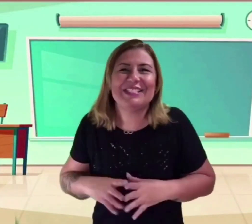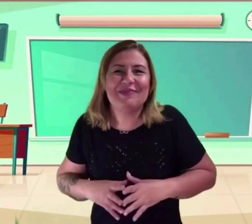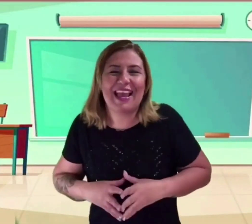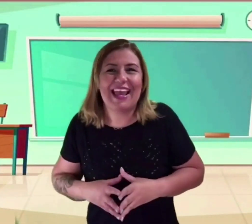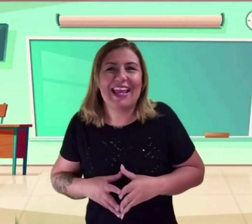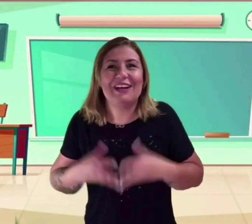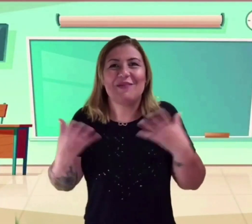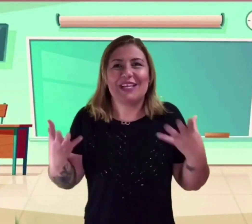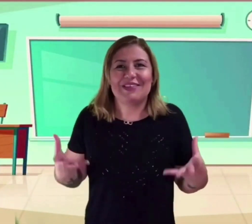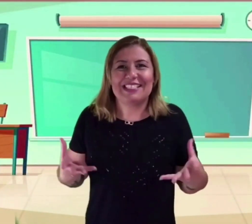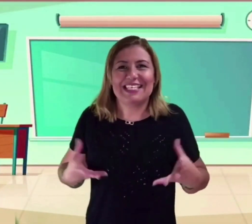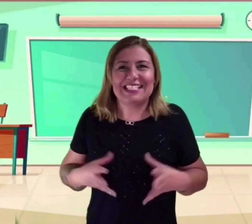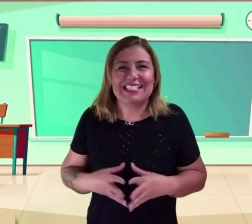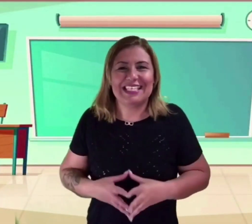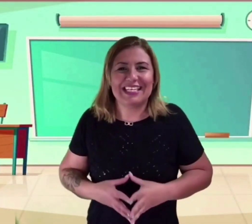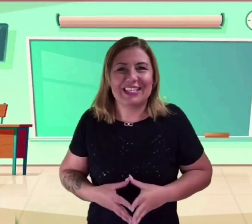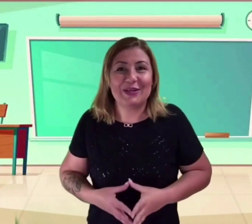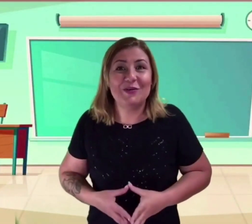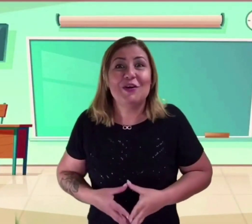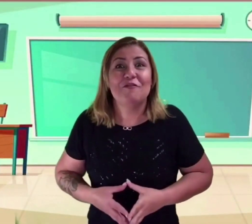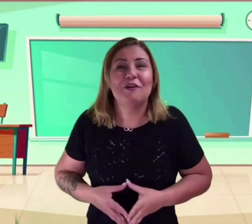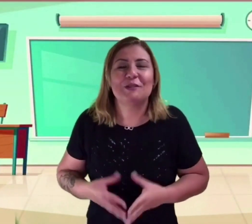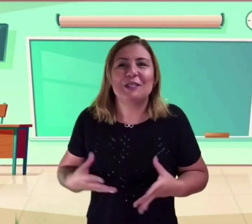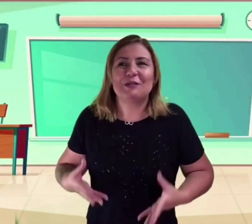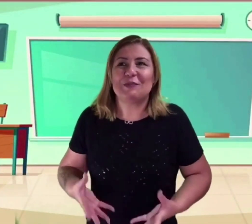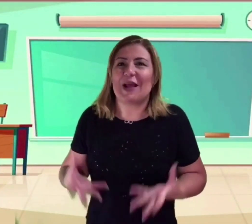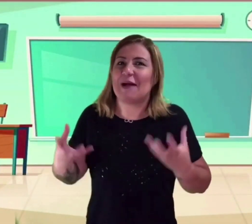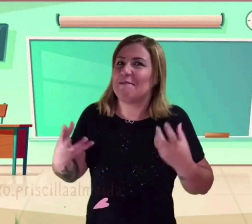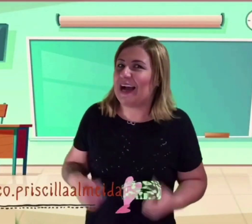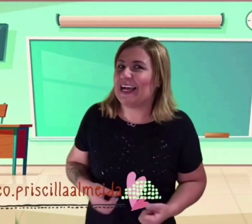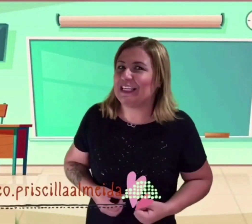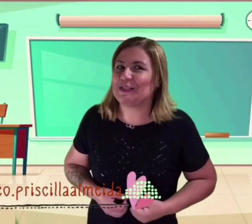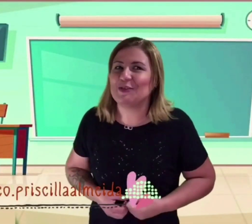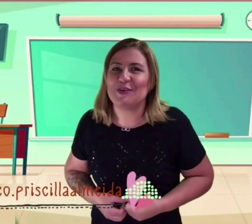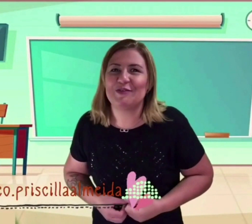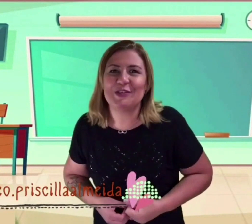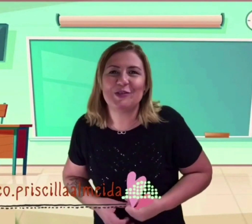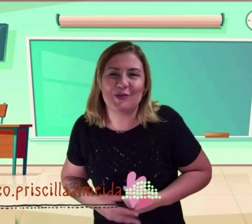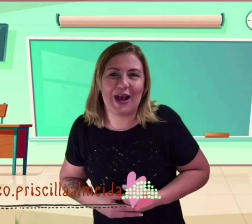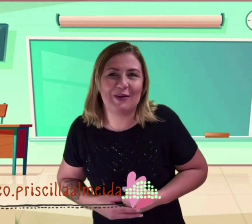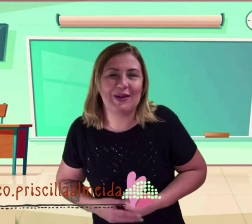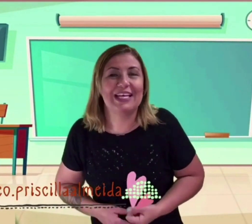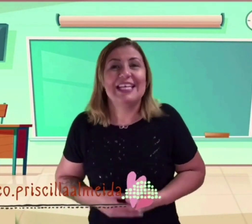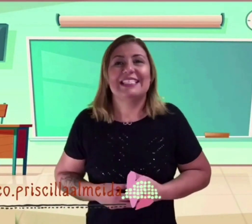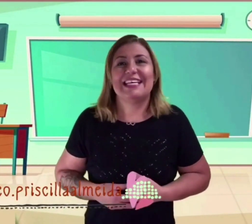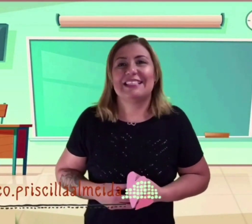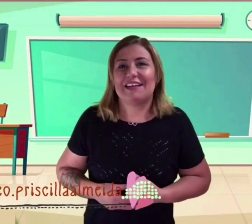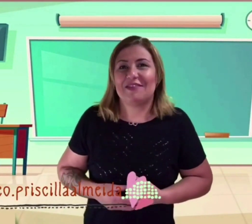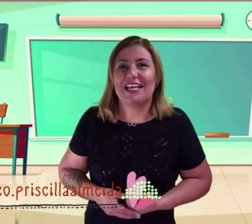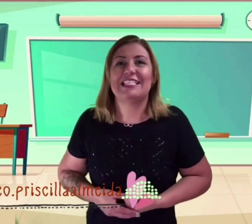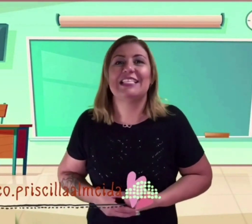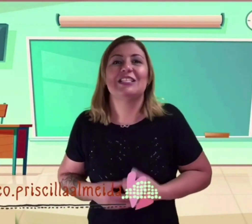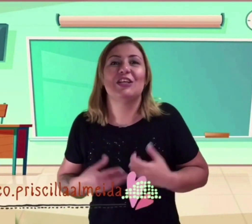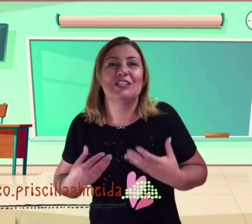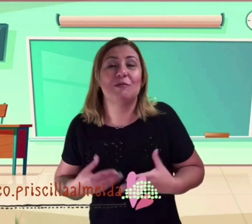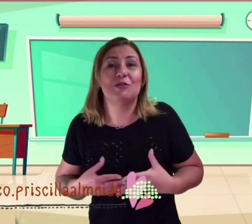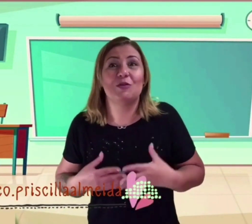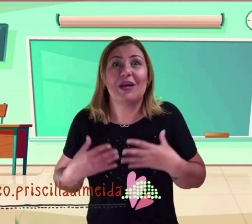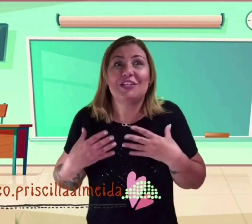tudo bem? Como é que vocês estão? Voltando para mais uma videoaula. Dessa vez nós temos uma